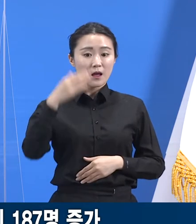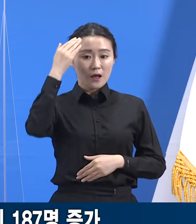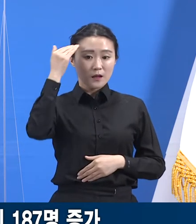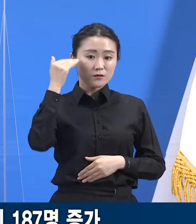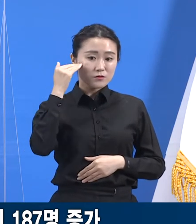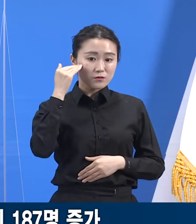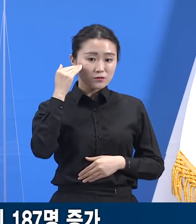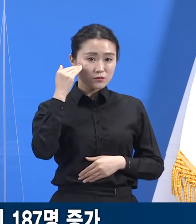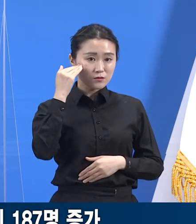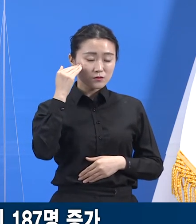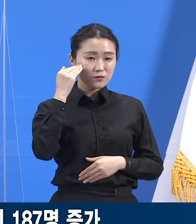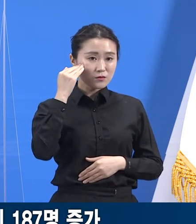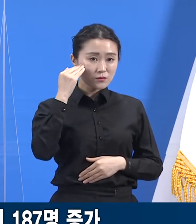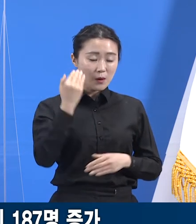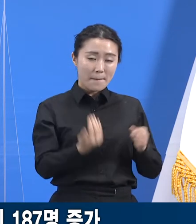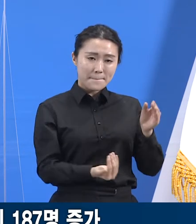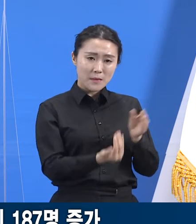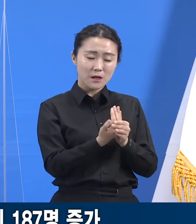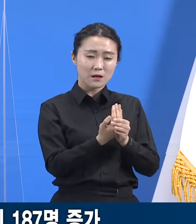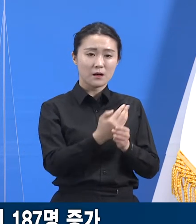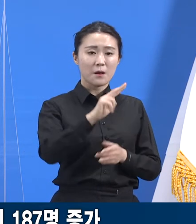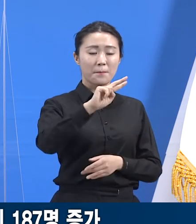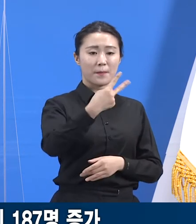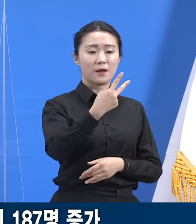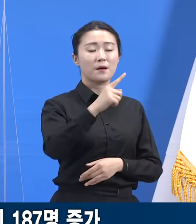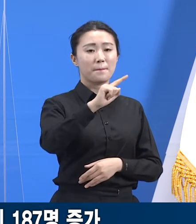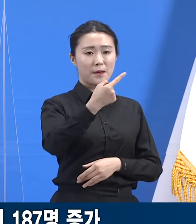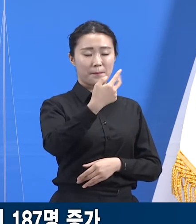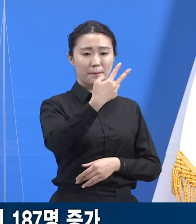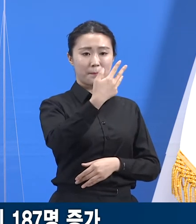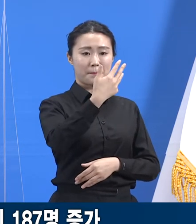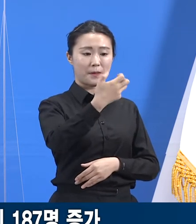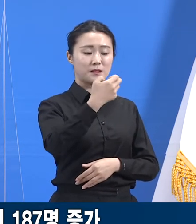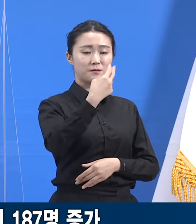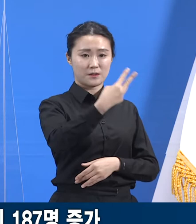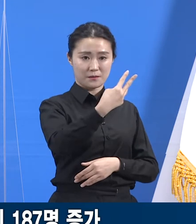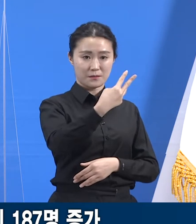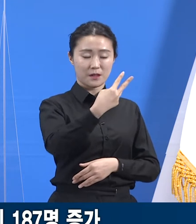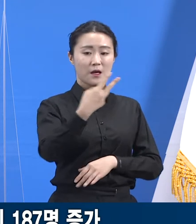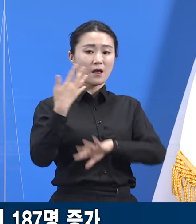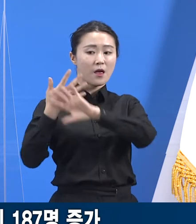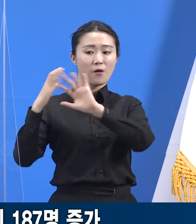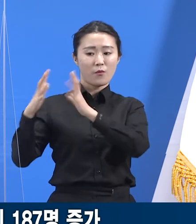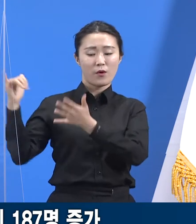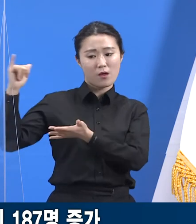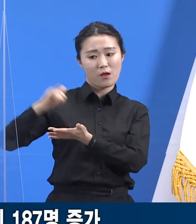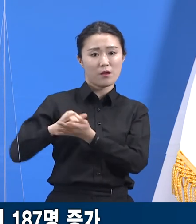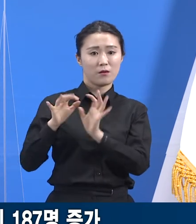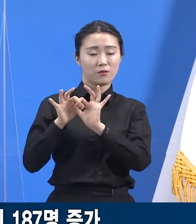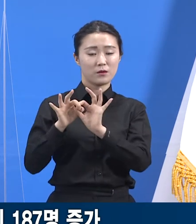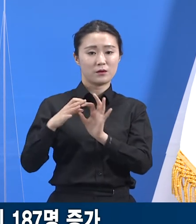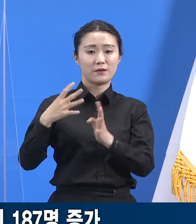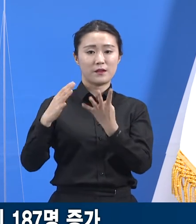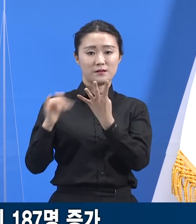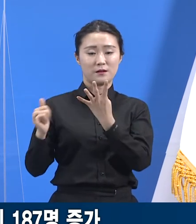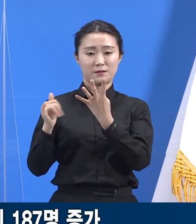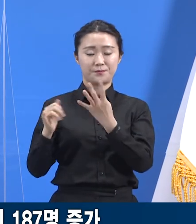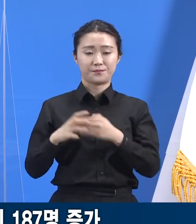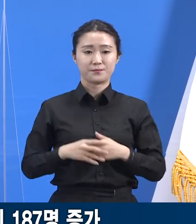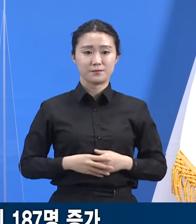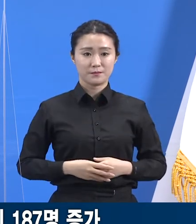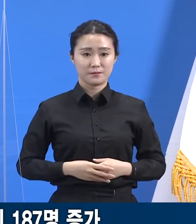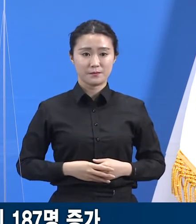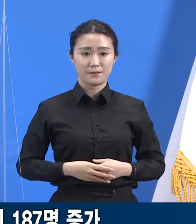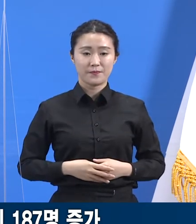해외 유입 관련 사례가 4명입니다. 신규 확진자 중 60세 이상 고령자는 34명으로 18